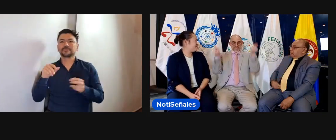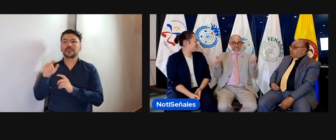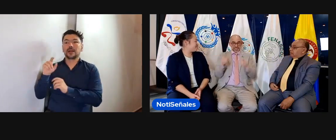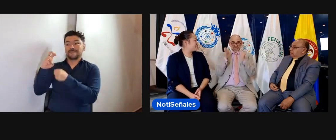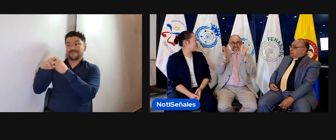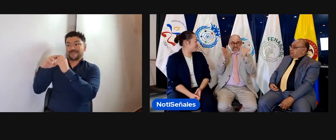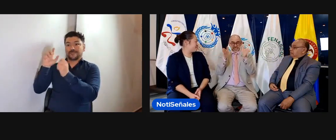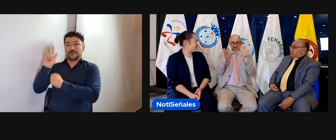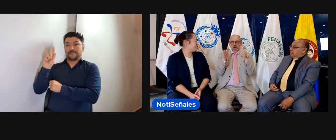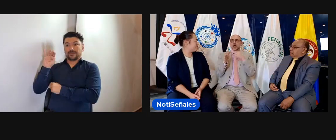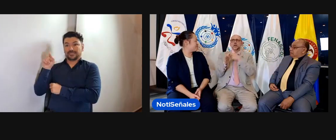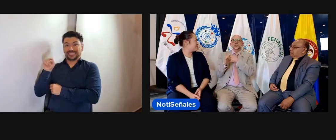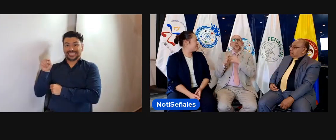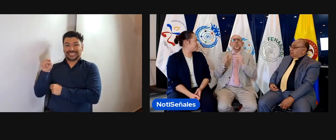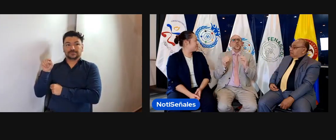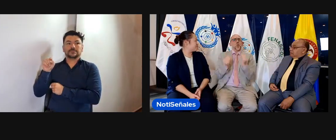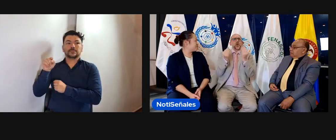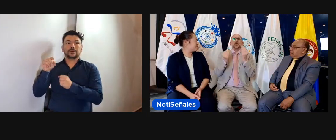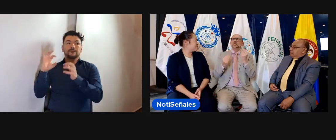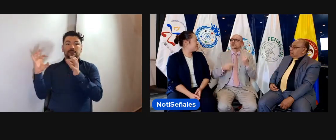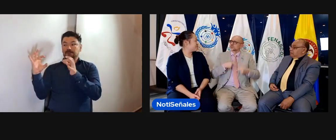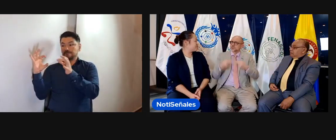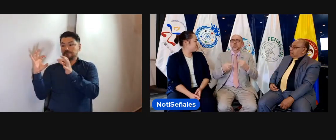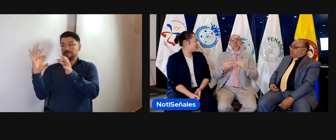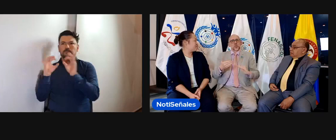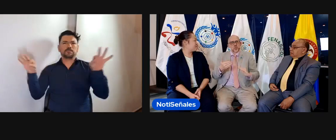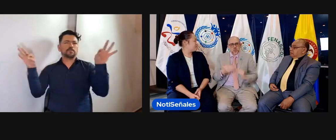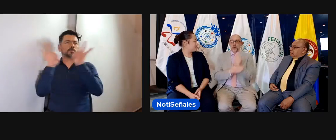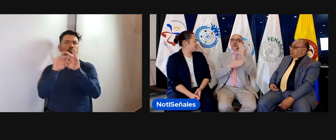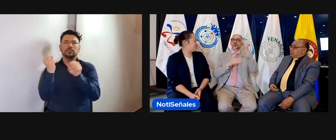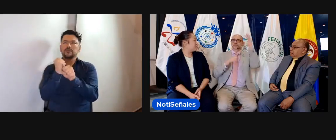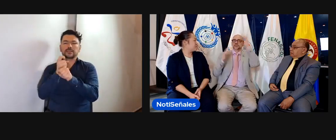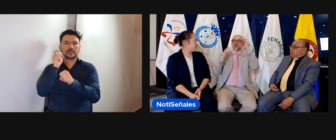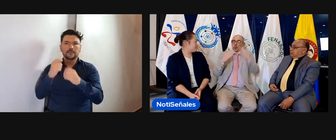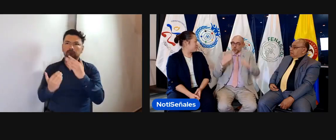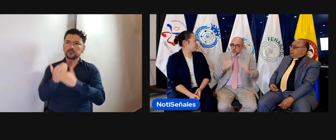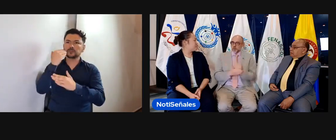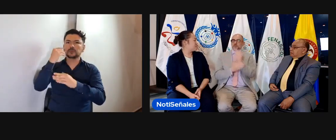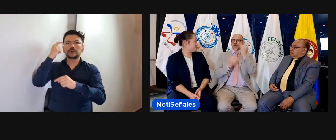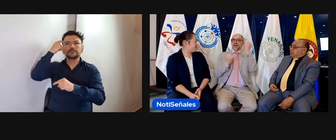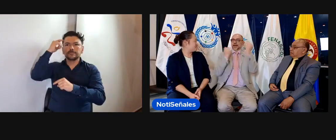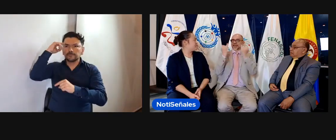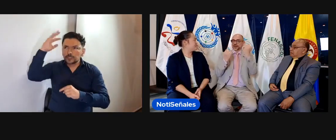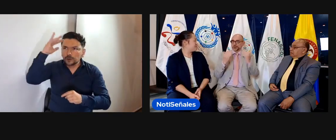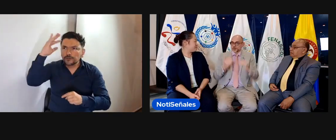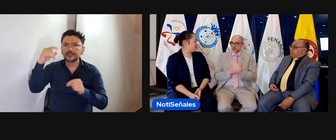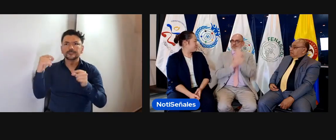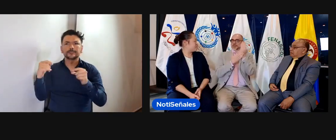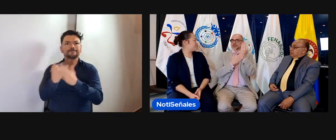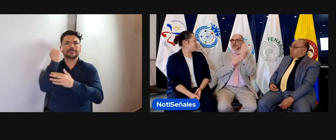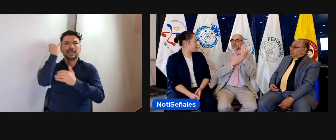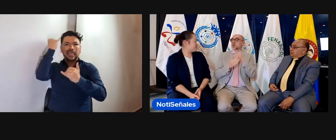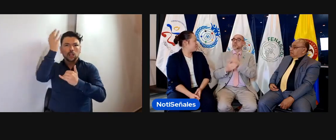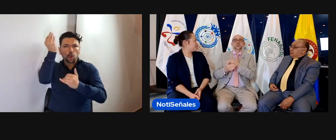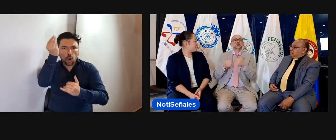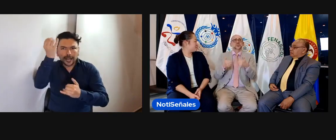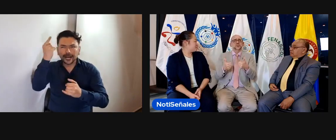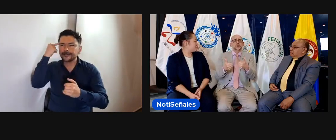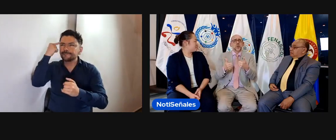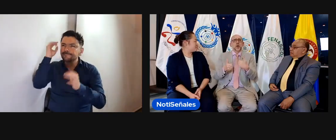trabajo, y sobre todo es por los jóvenes. Están trabajando por los derechos de los jóvenes, están buscando